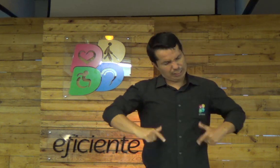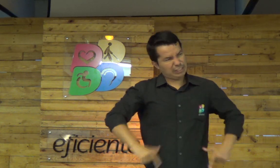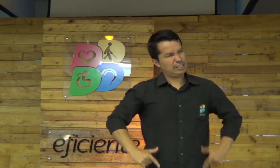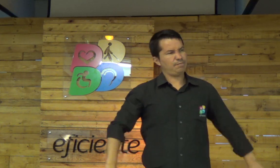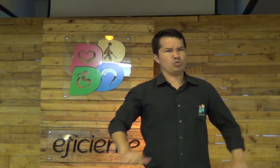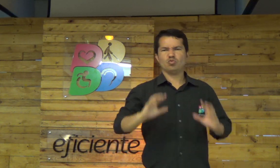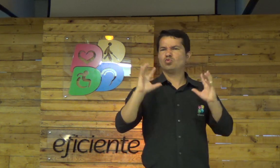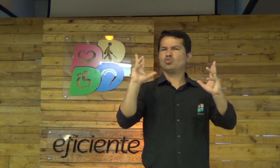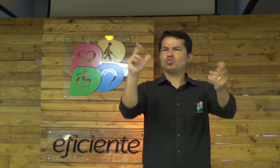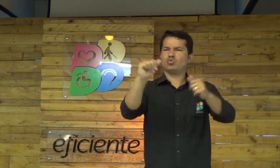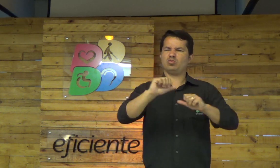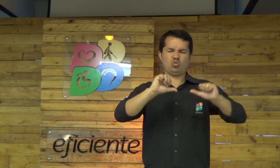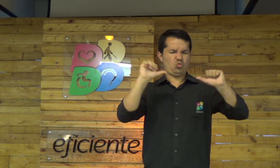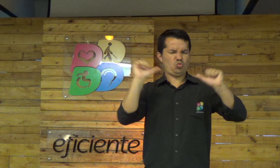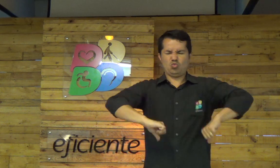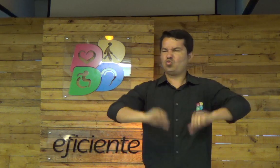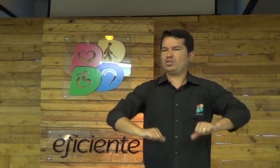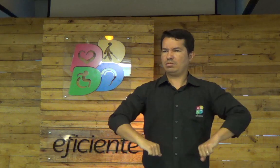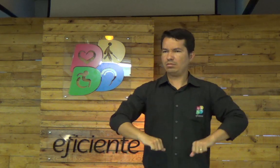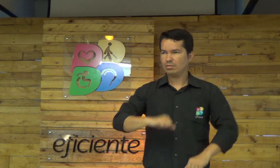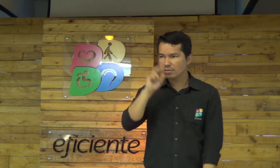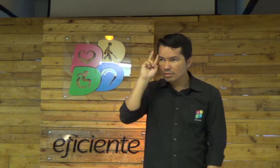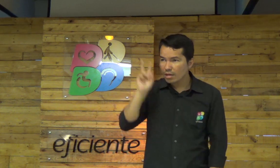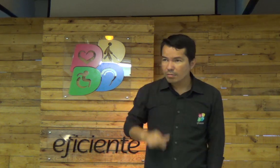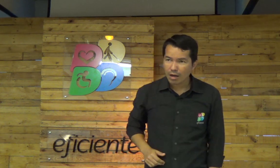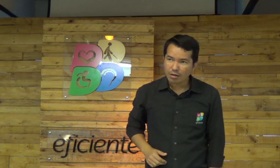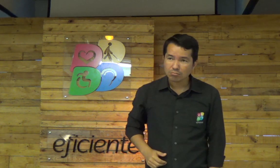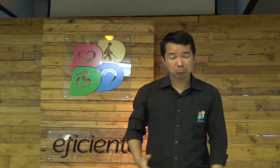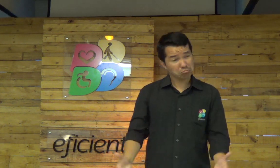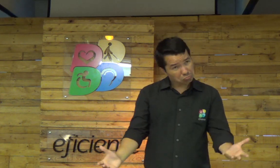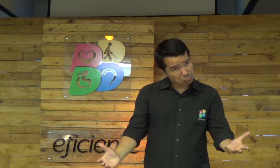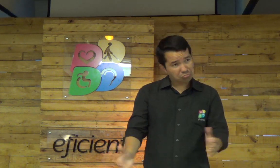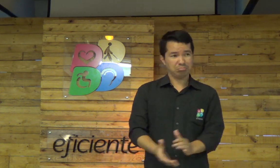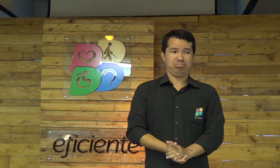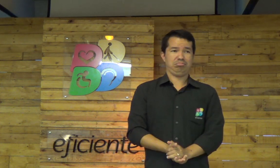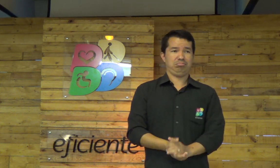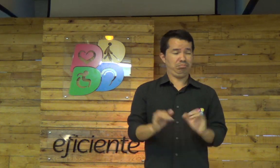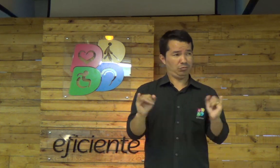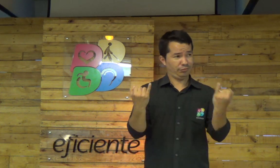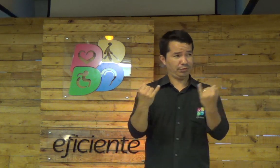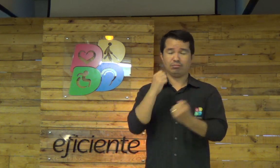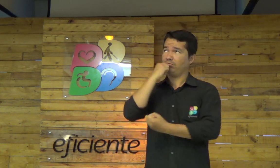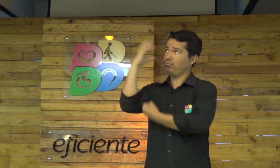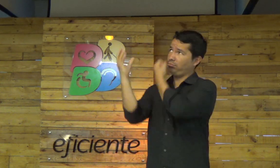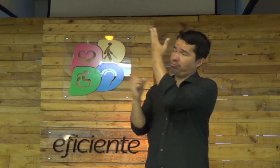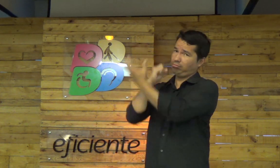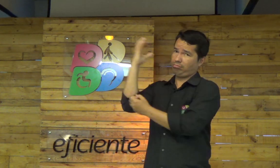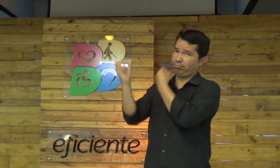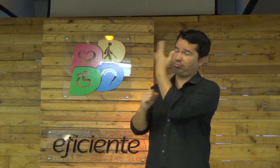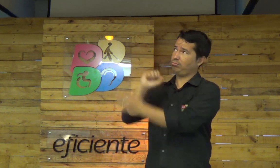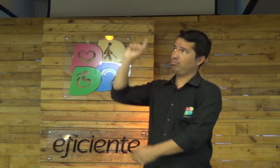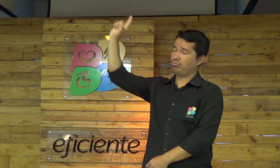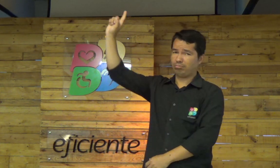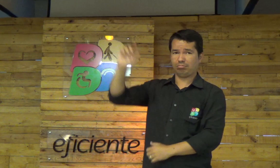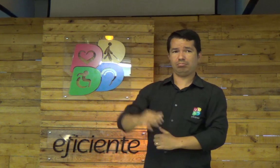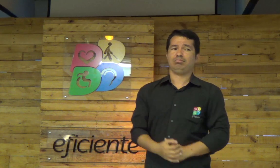limpar de todas as coisas ruins, de toda injustiça, ok? Então, aproveita e confesse para Deus,